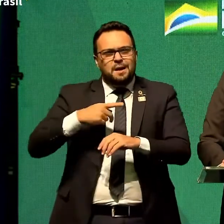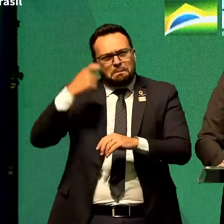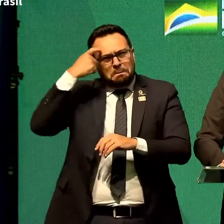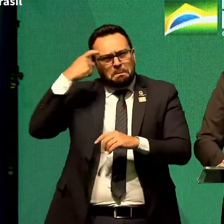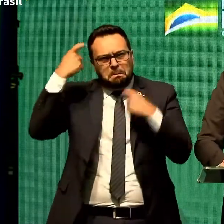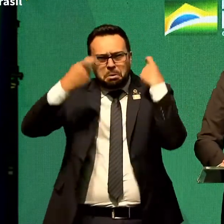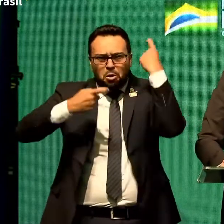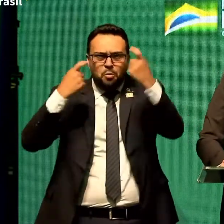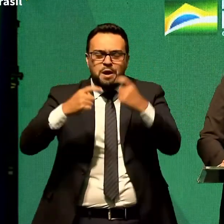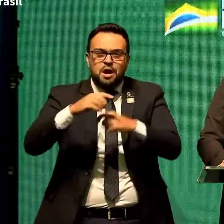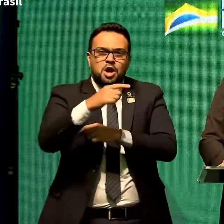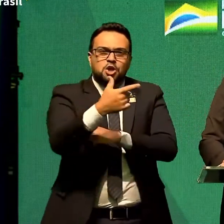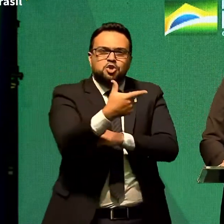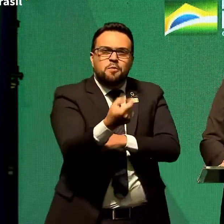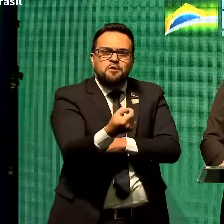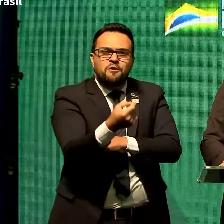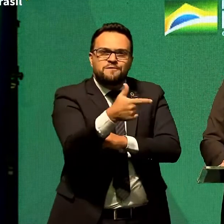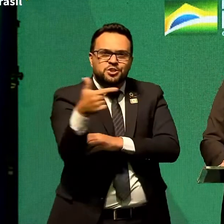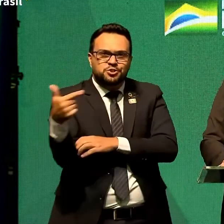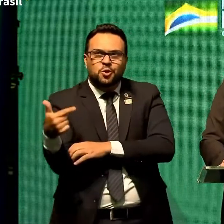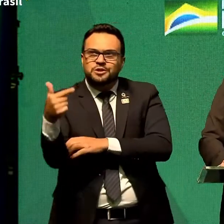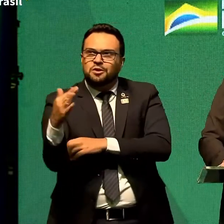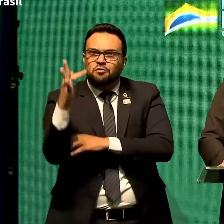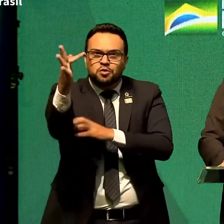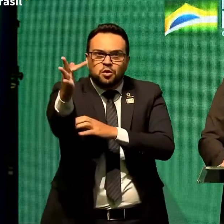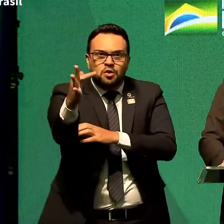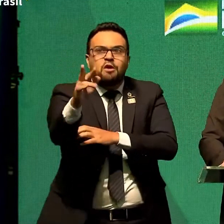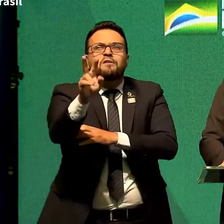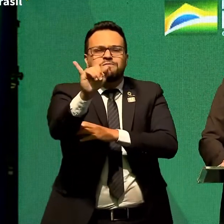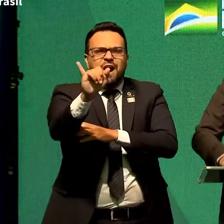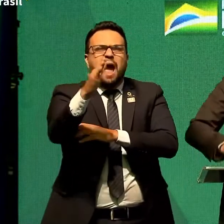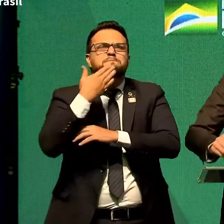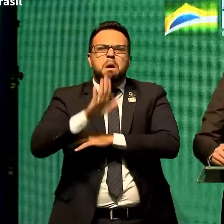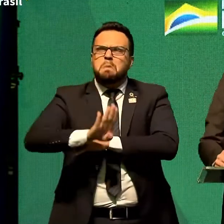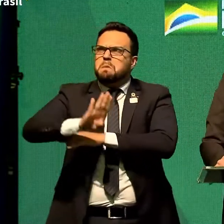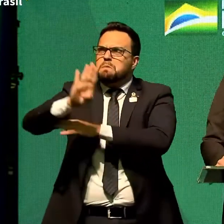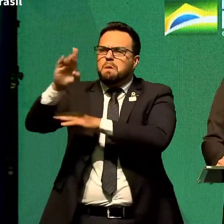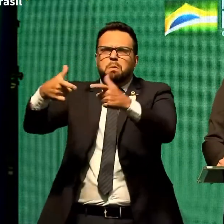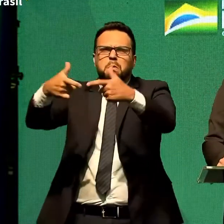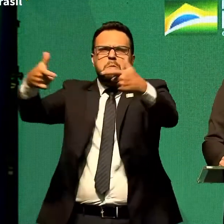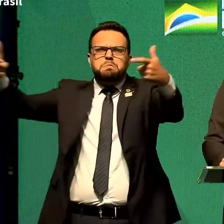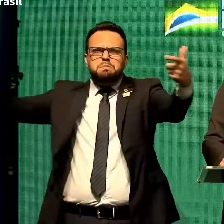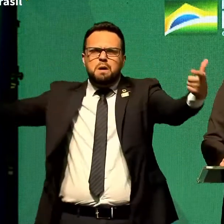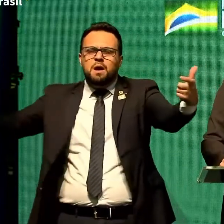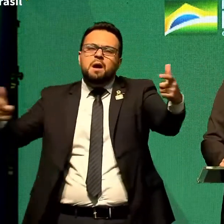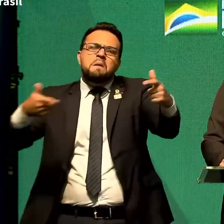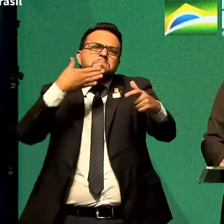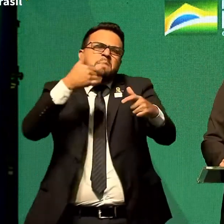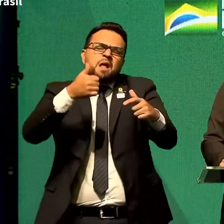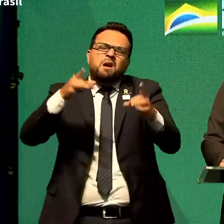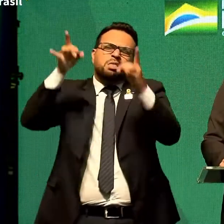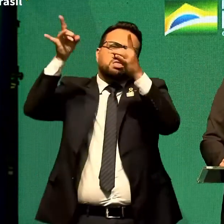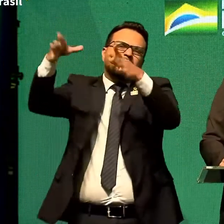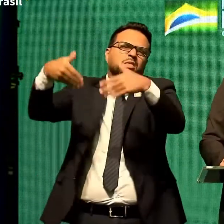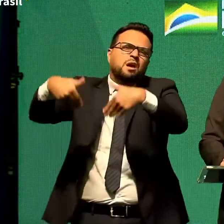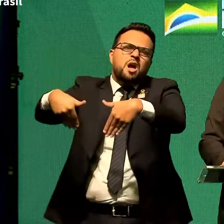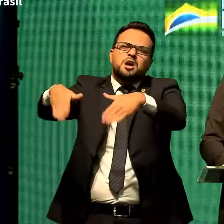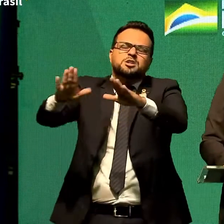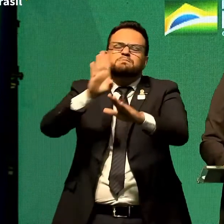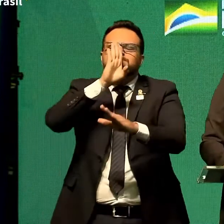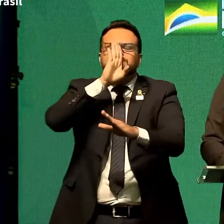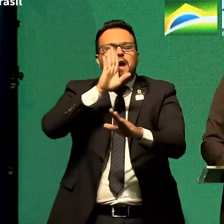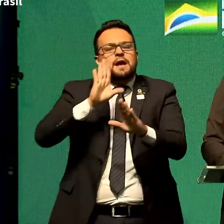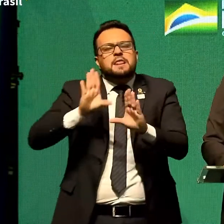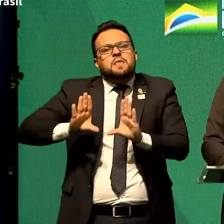Vai ter uma pancada de candidato aí. Seria muito mais fácil a gente ficar quieto, se acomodar, não tocar